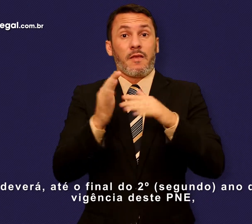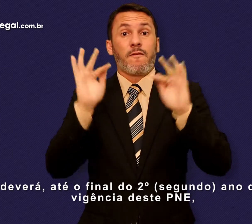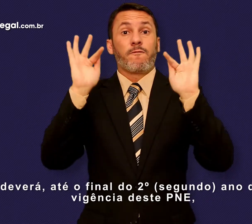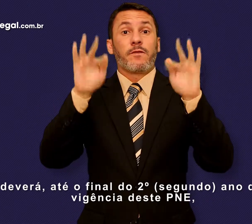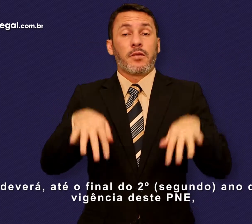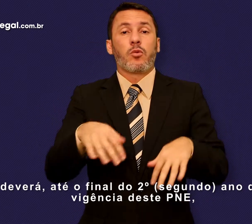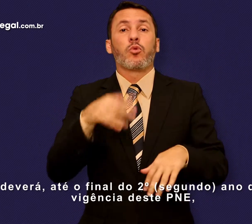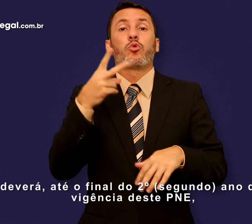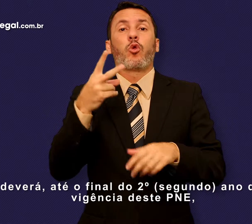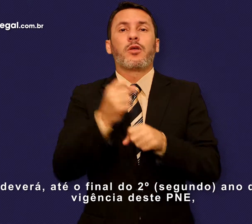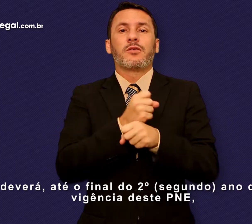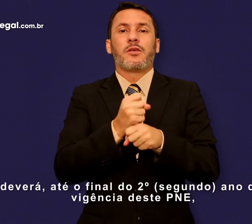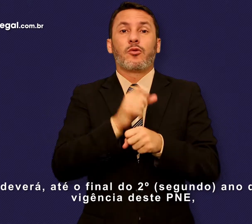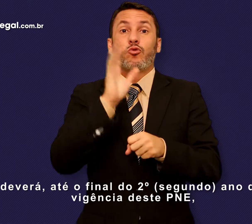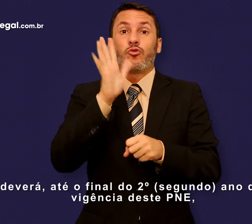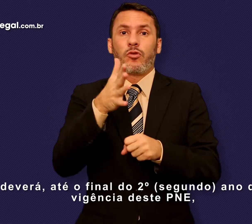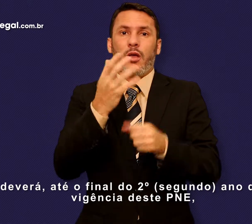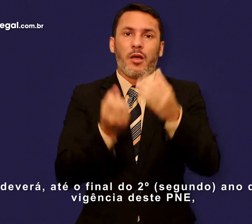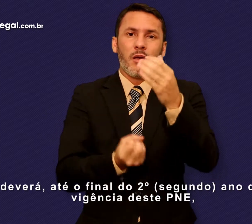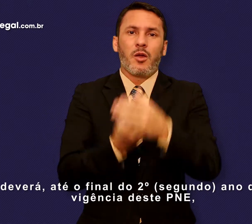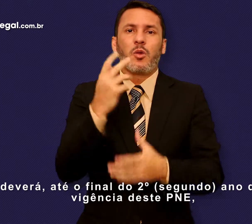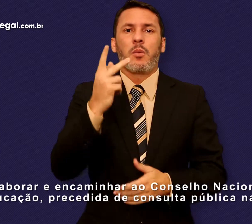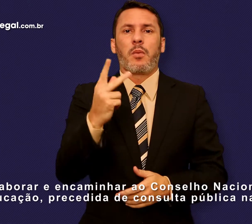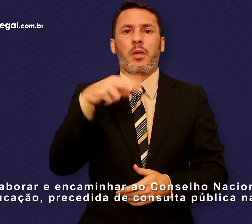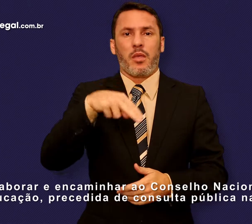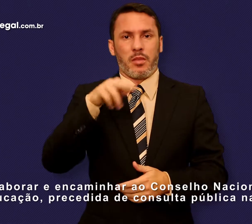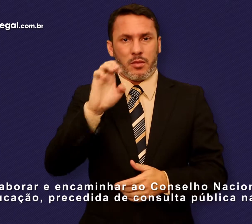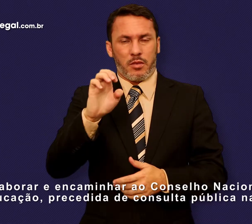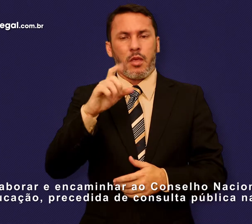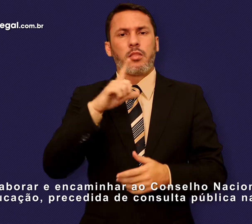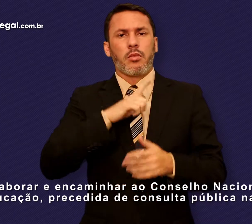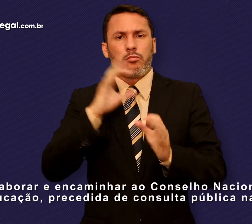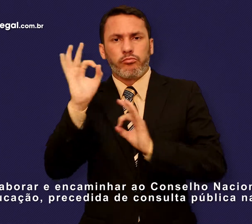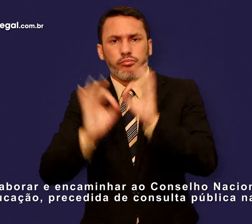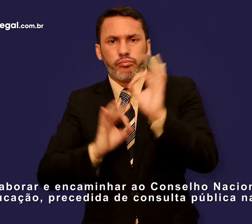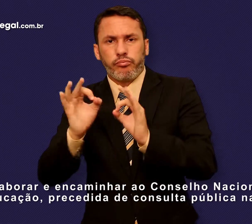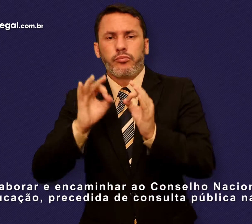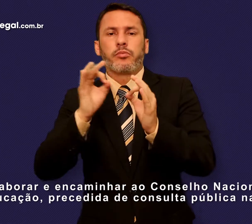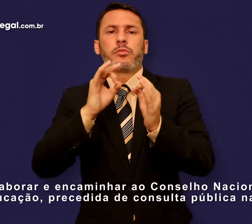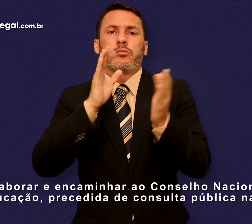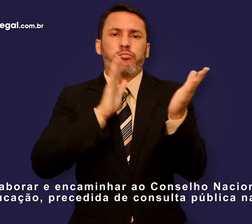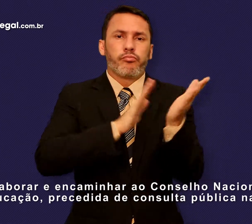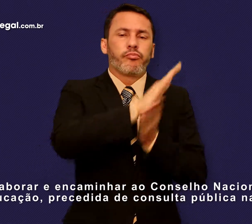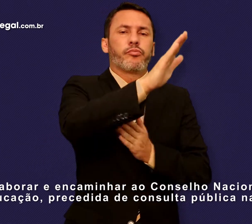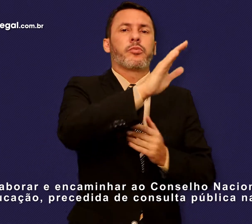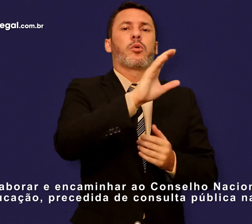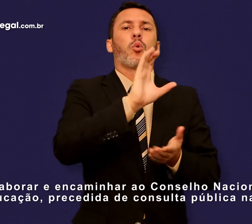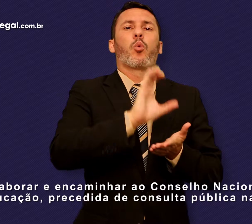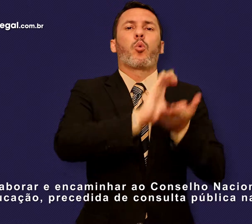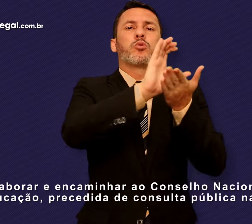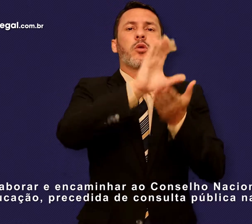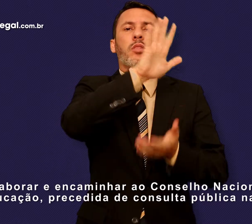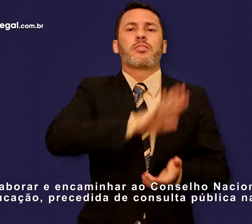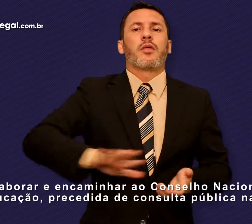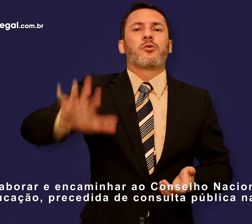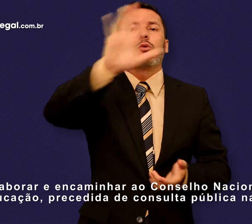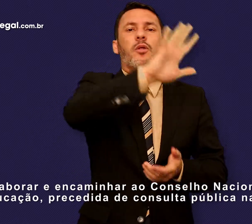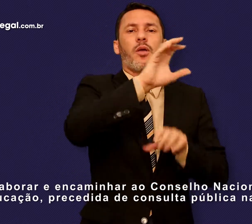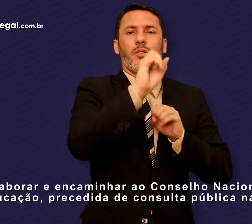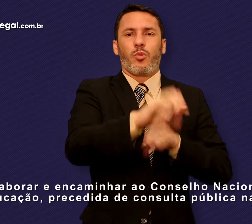segundo ano de vigência deste PNE, elaborar e encaminhar ao Conselho Nacional de Educação, precedida de consulta pública